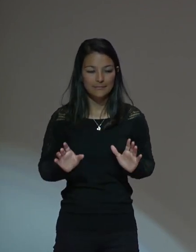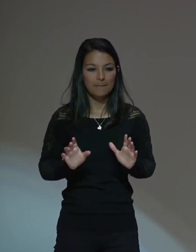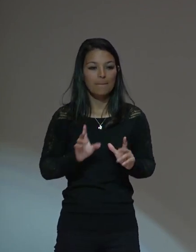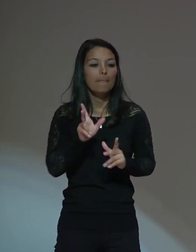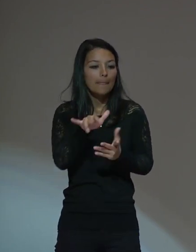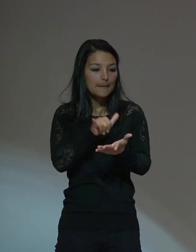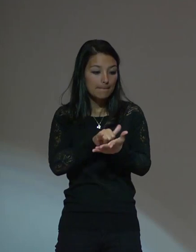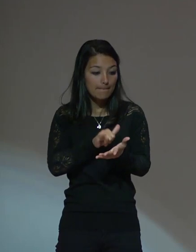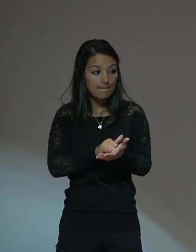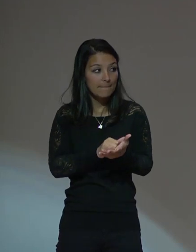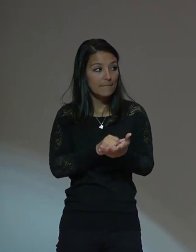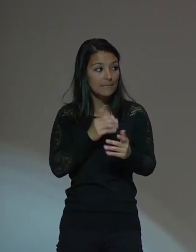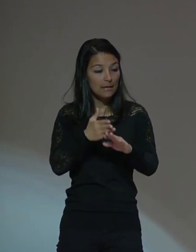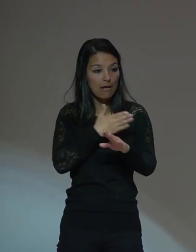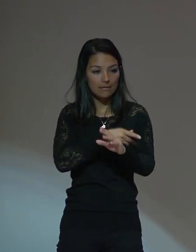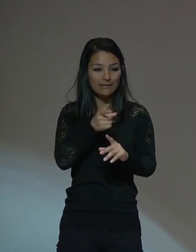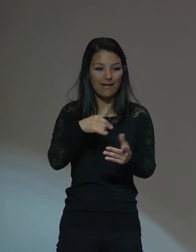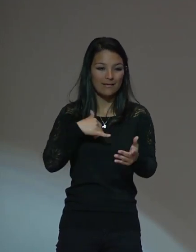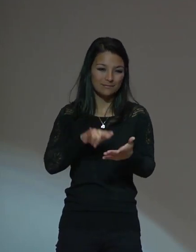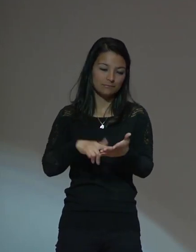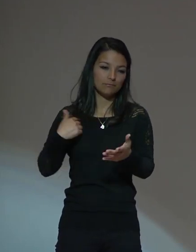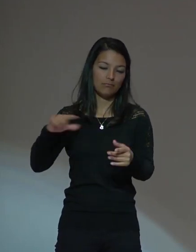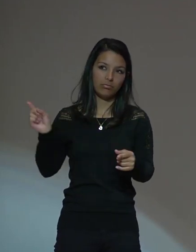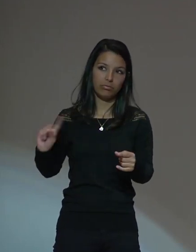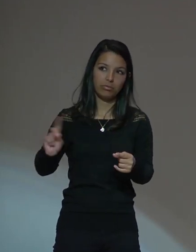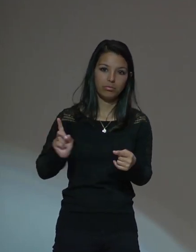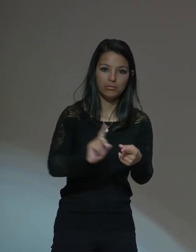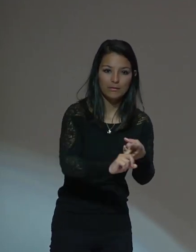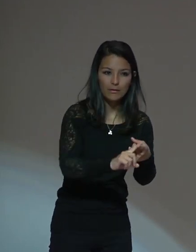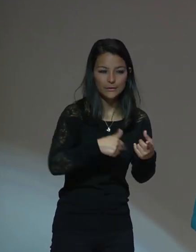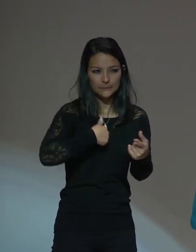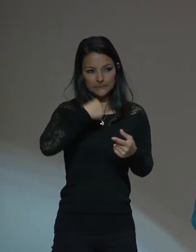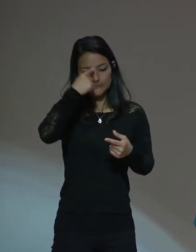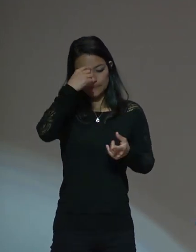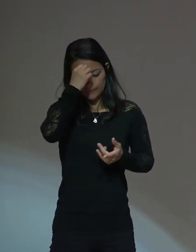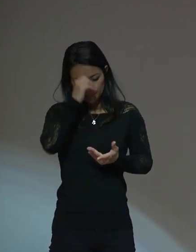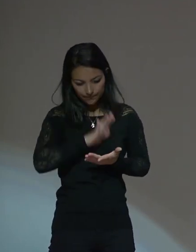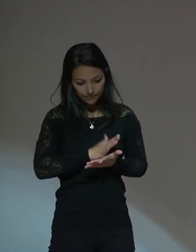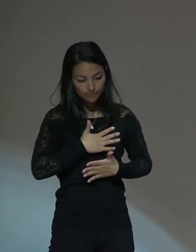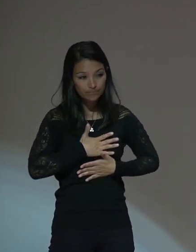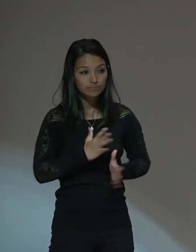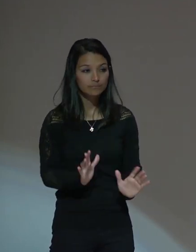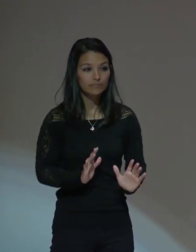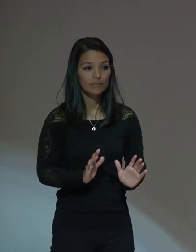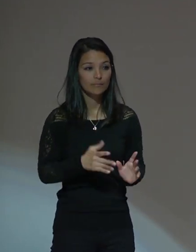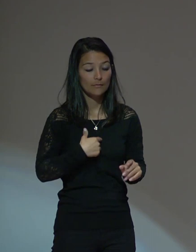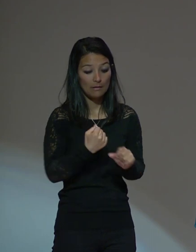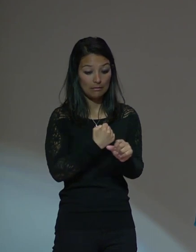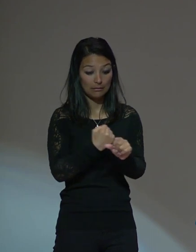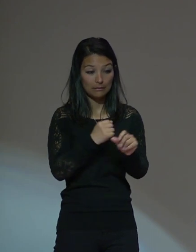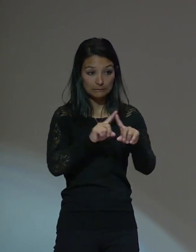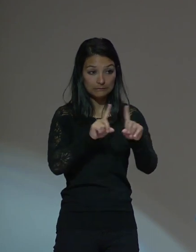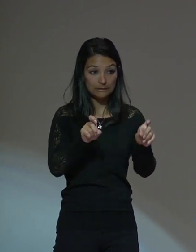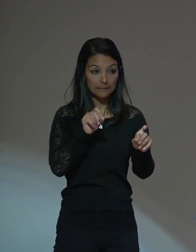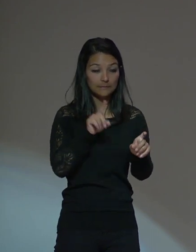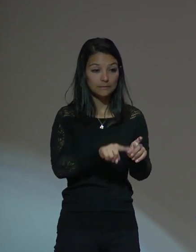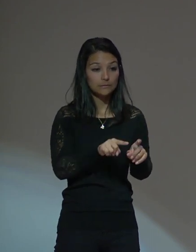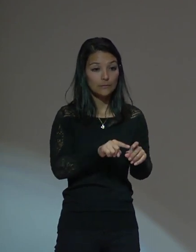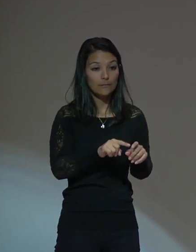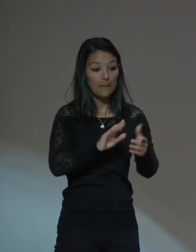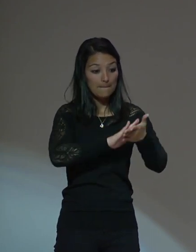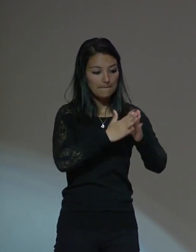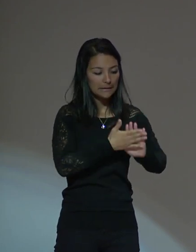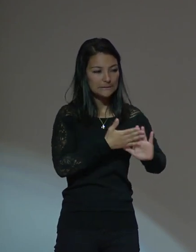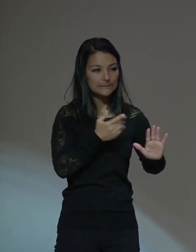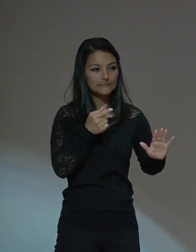con esta trayectoria, pienso que trabajar el tema de